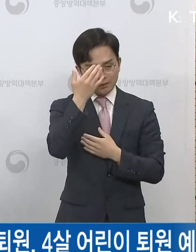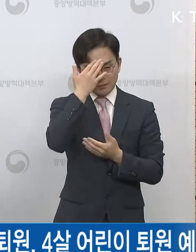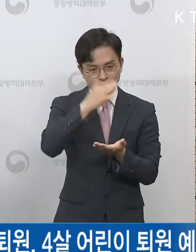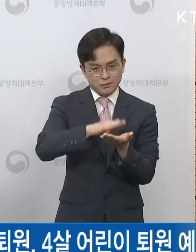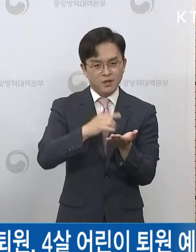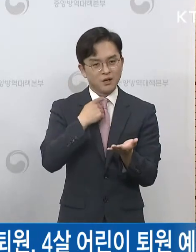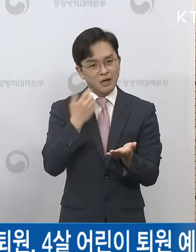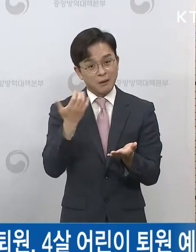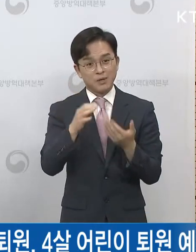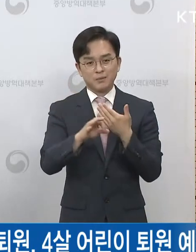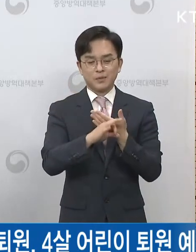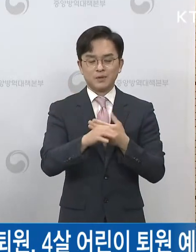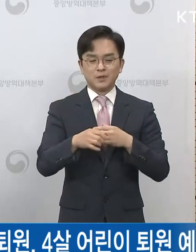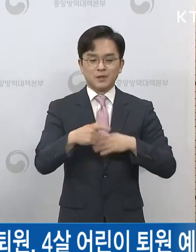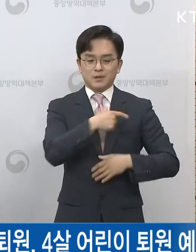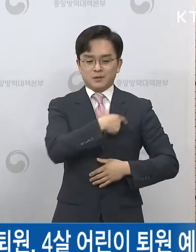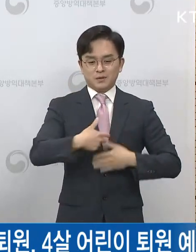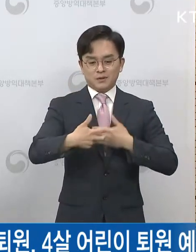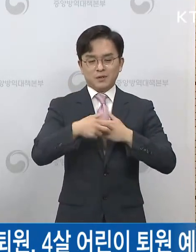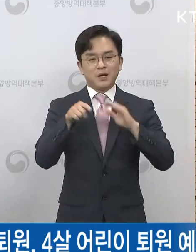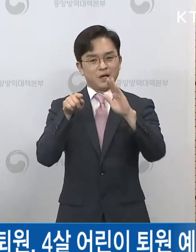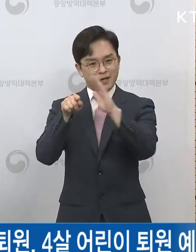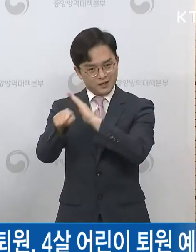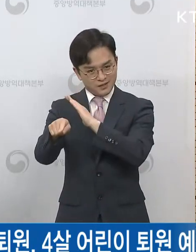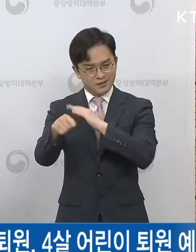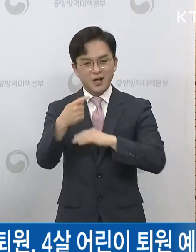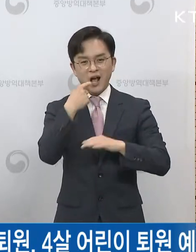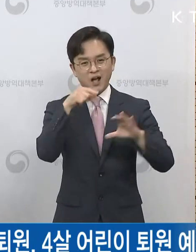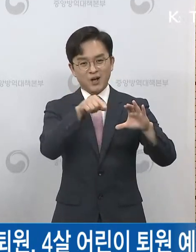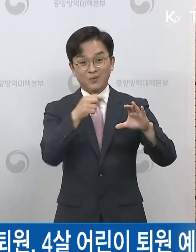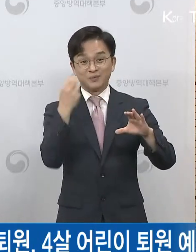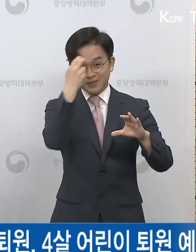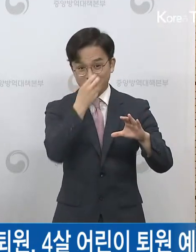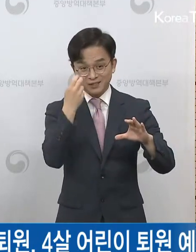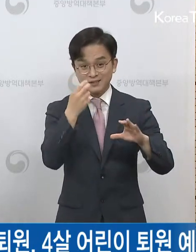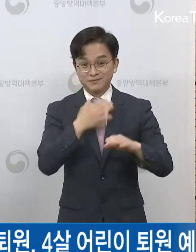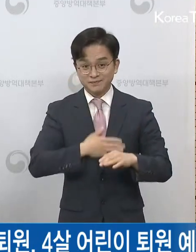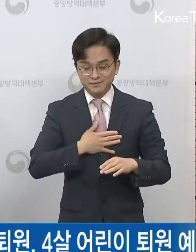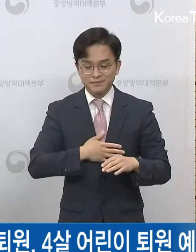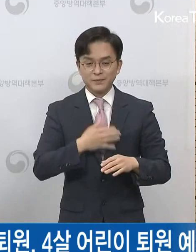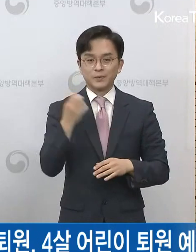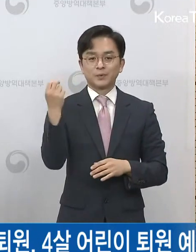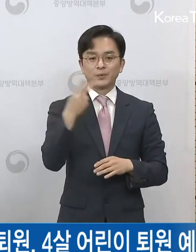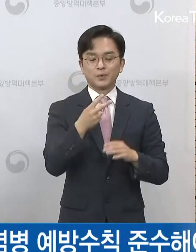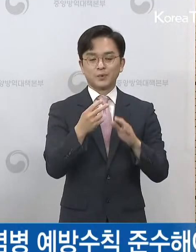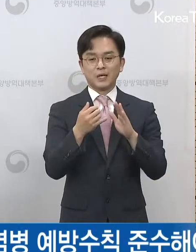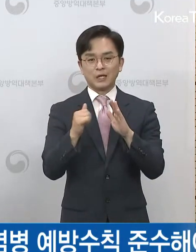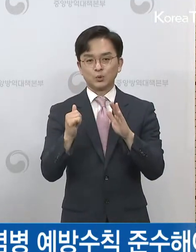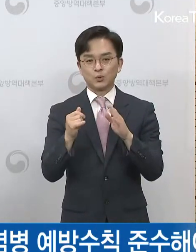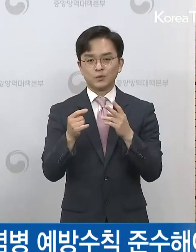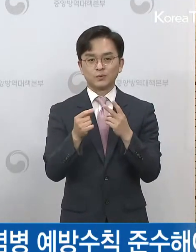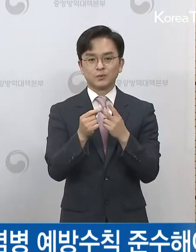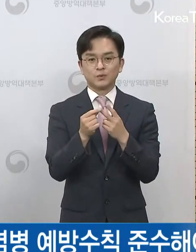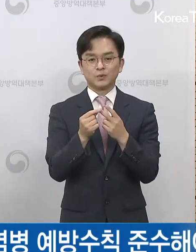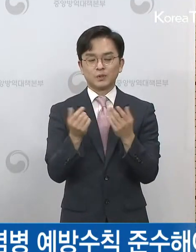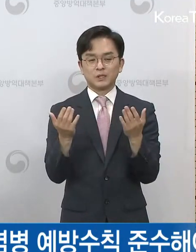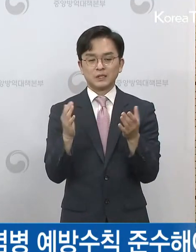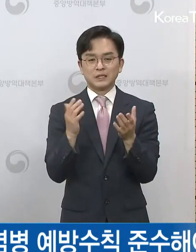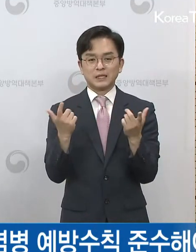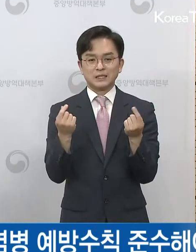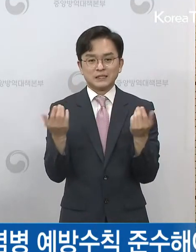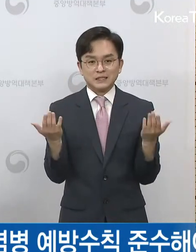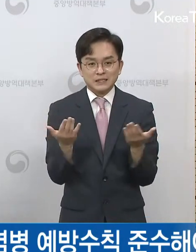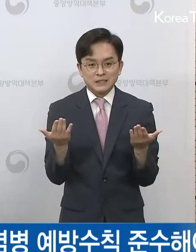통해서 선별진료소에 진단검사를 받아주시기를 당부드립니다. 특히 가족이나 동료 또는 같이 모임을